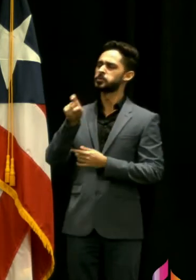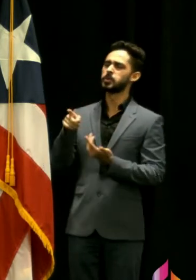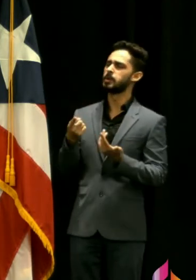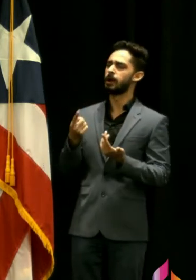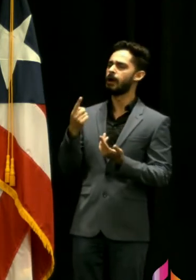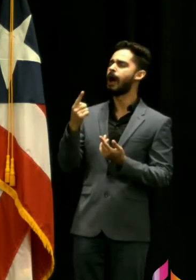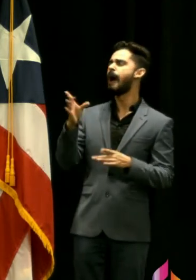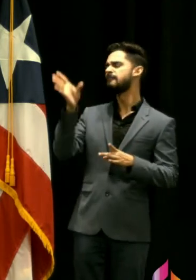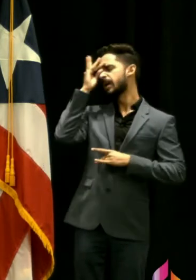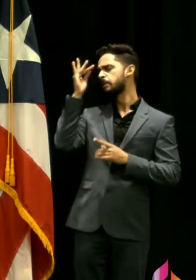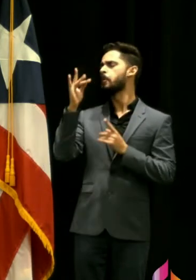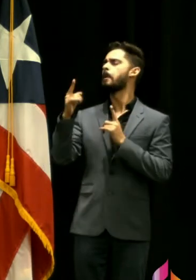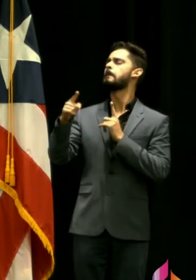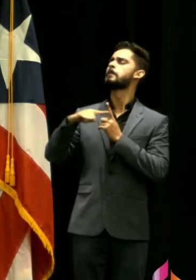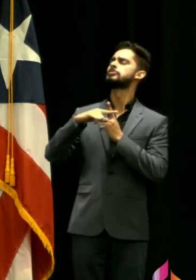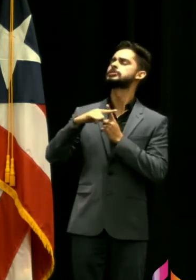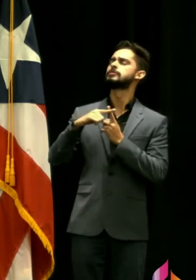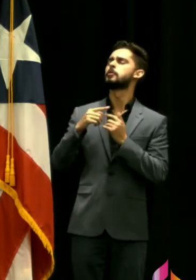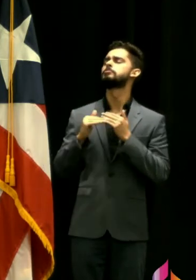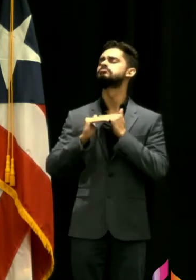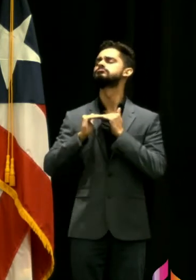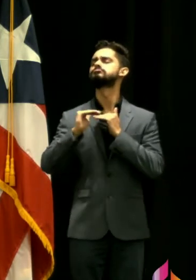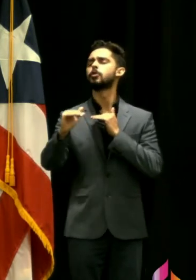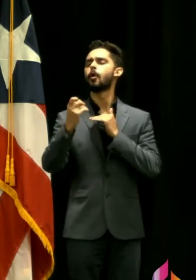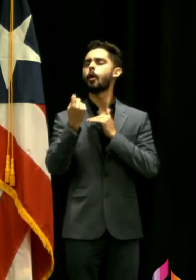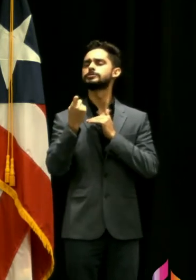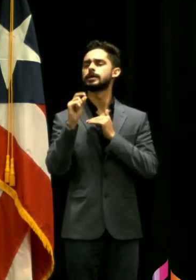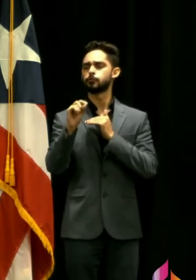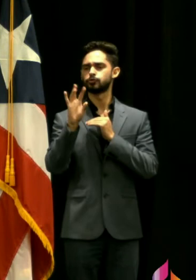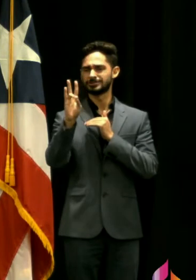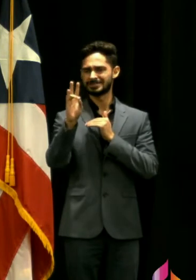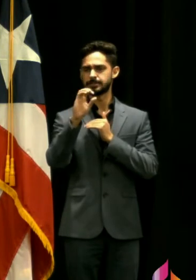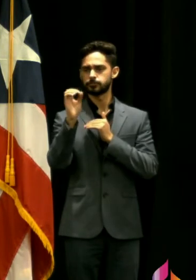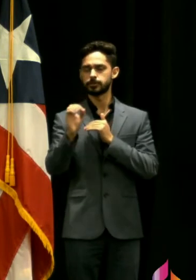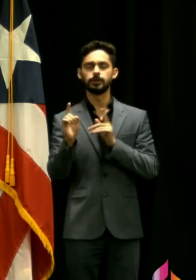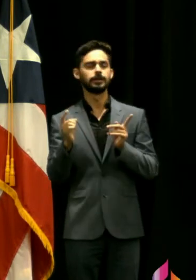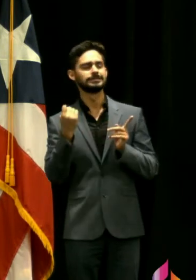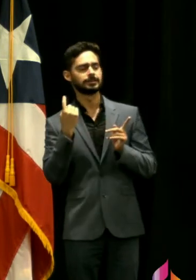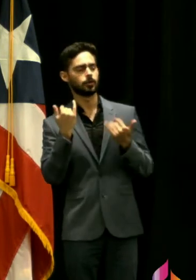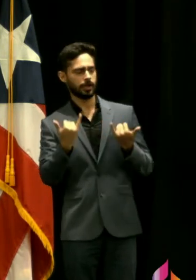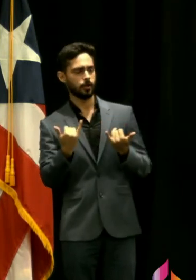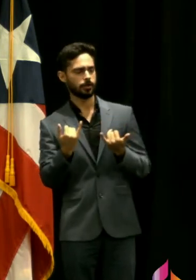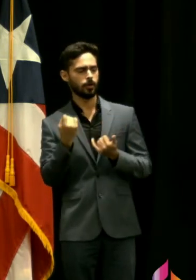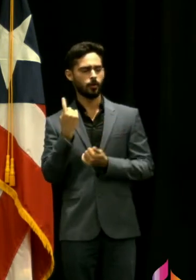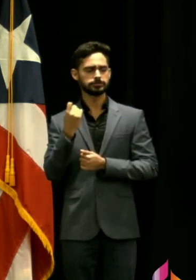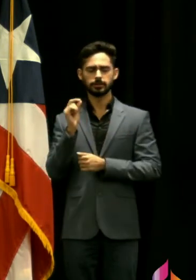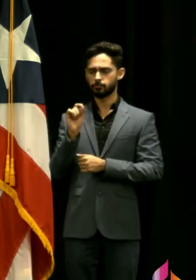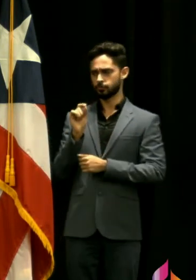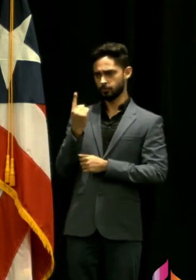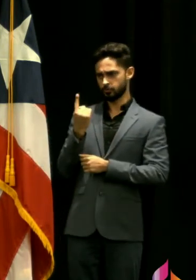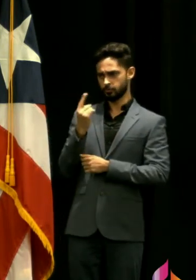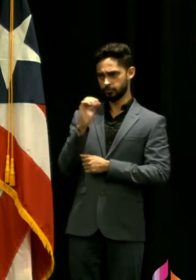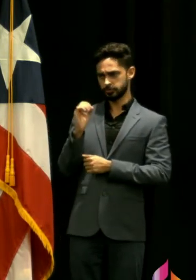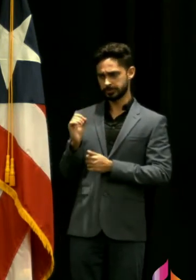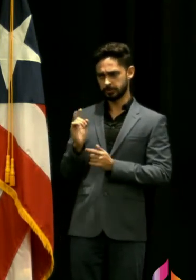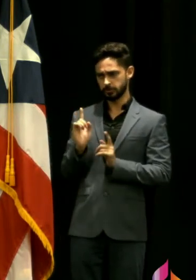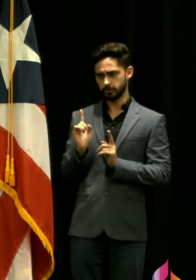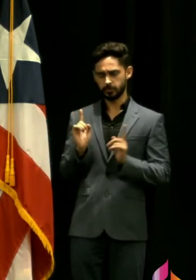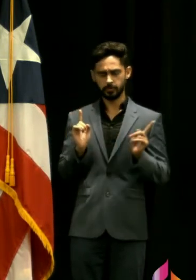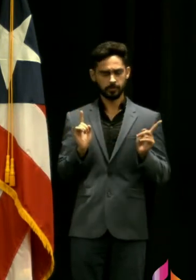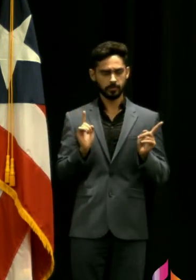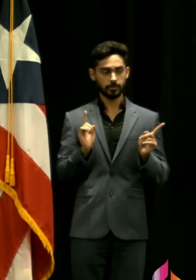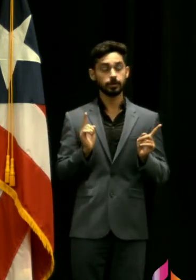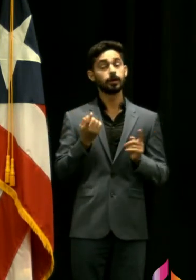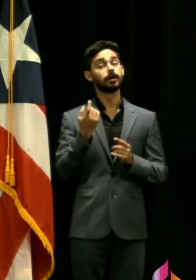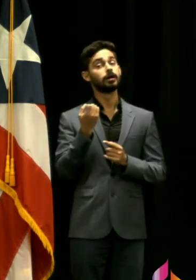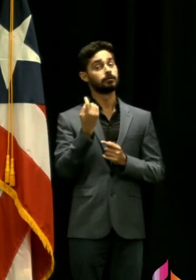mencionó que se ha mantenido estable en un 11.7% porque no ha subido del 11.1% entiendo hoy yo verifique bueno los datos del dashboard salían